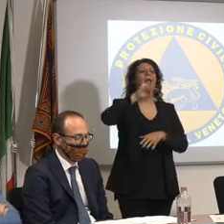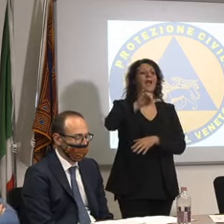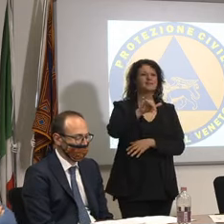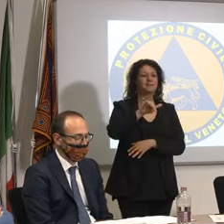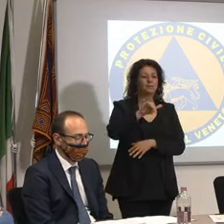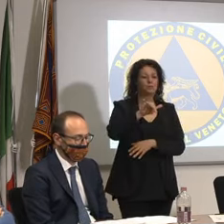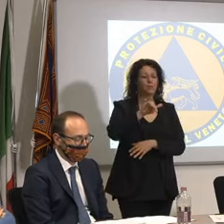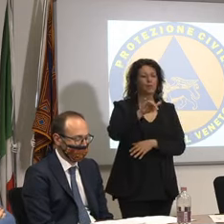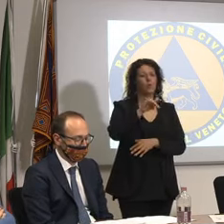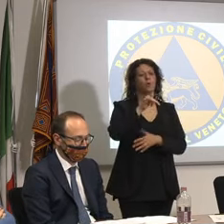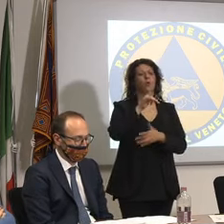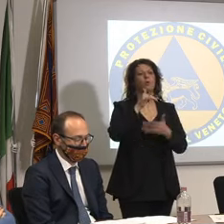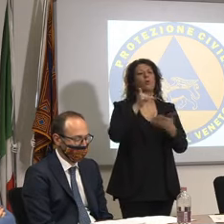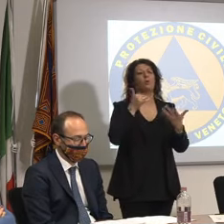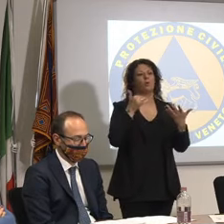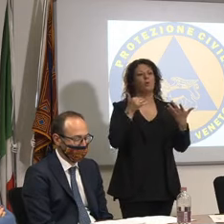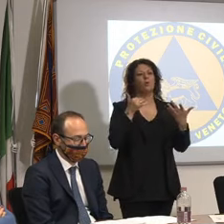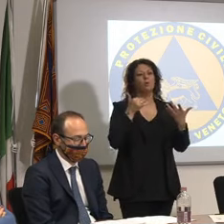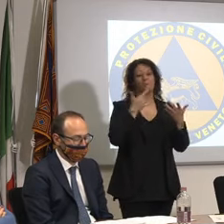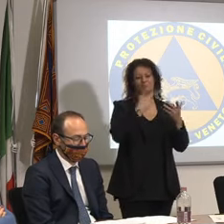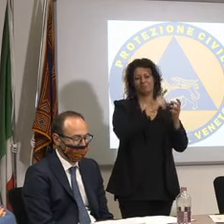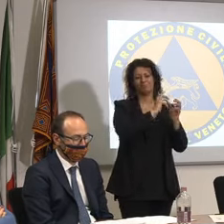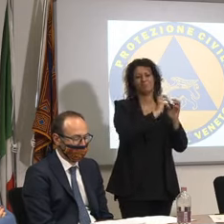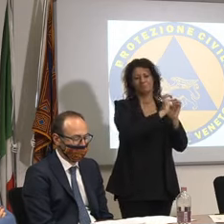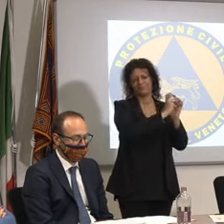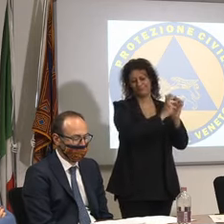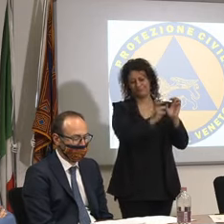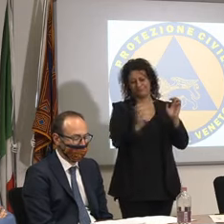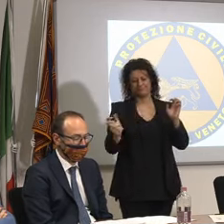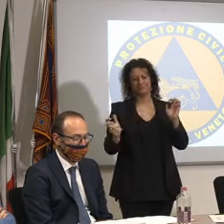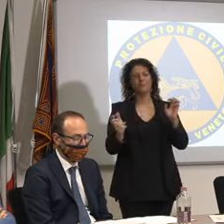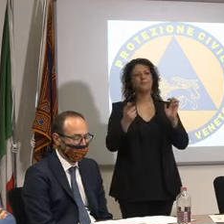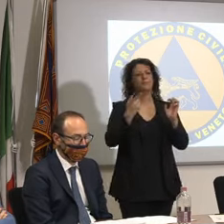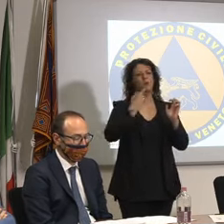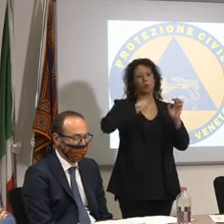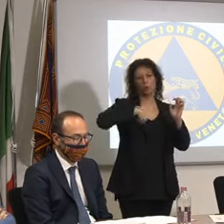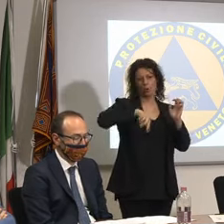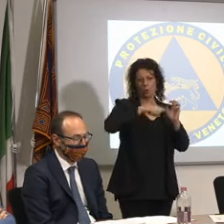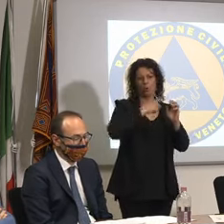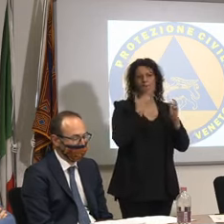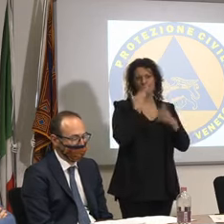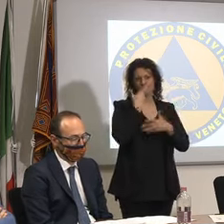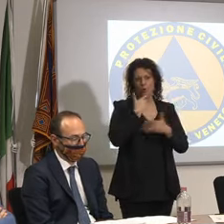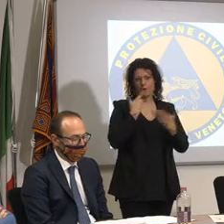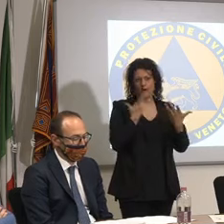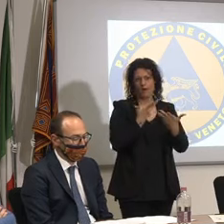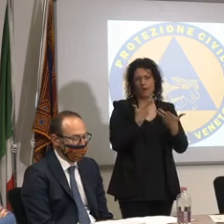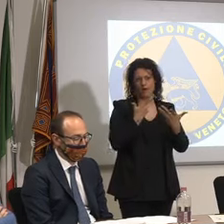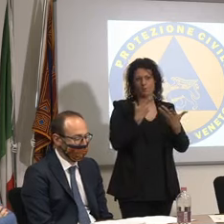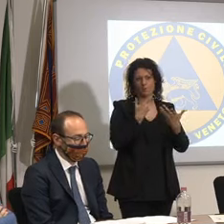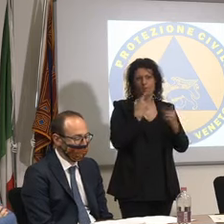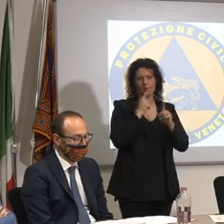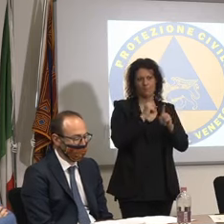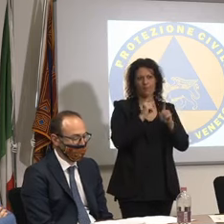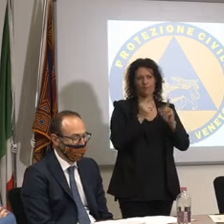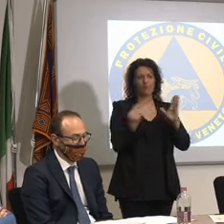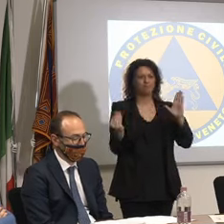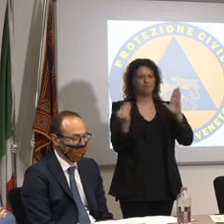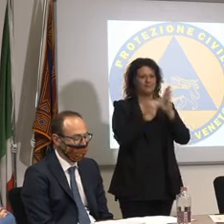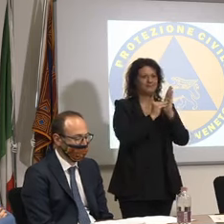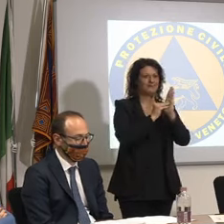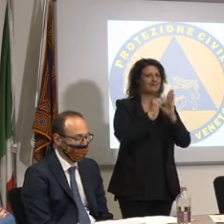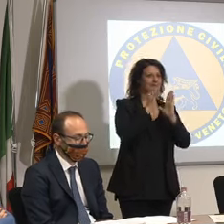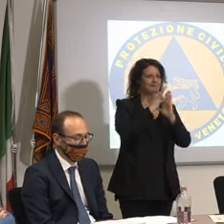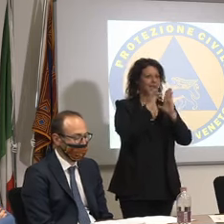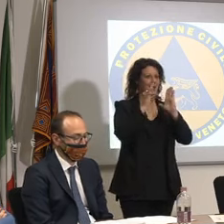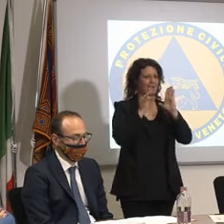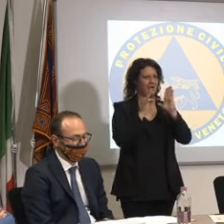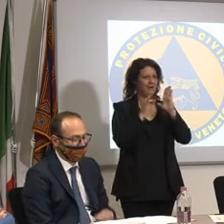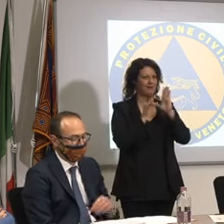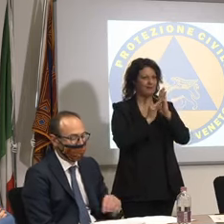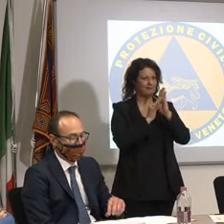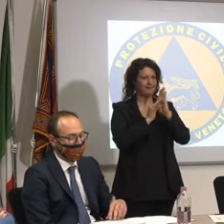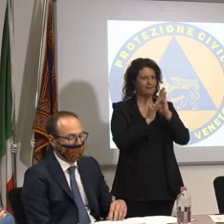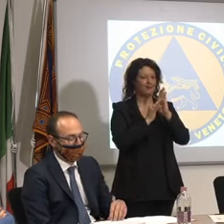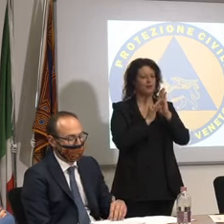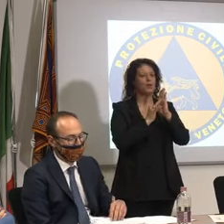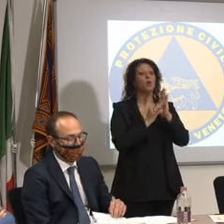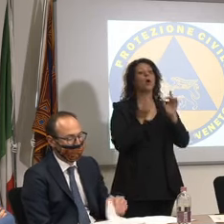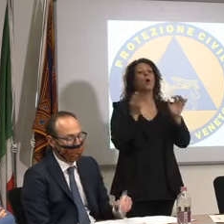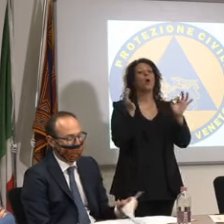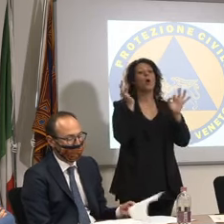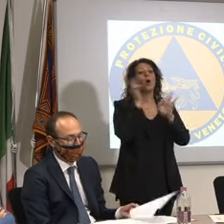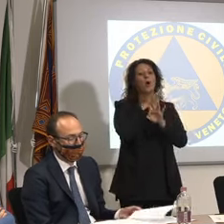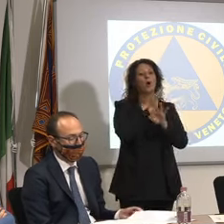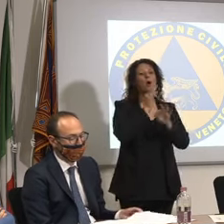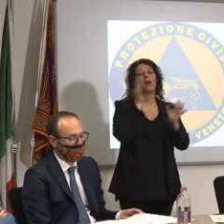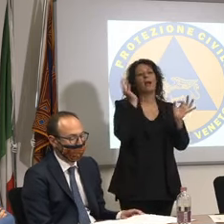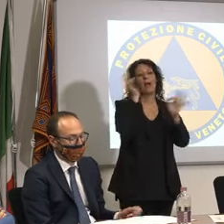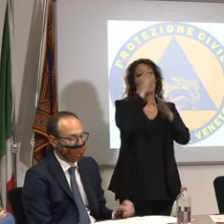insomma tutta una miriade di attività che in queste ore stiamo mettendo in fila definendo anche eventuali deroghe questo ve